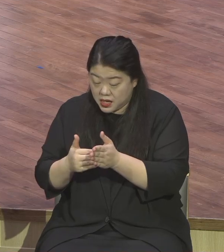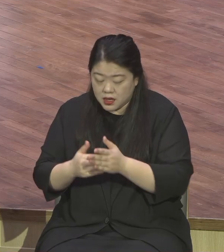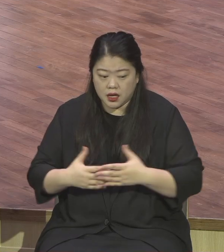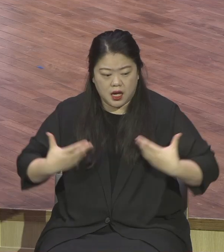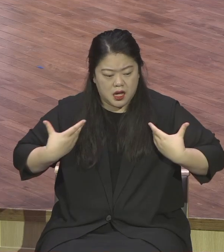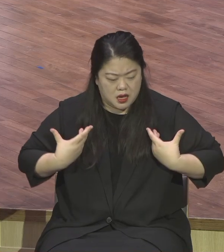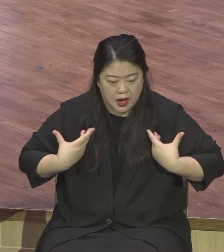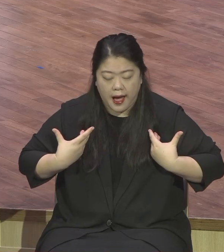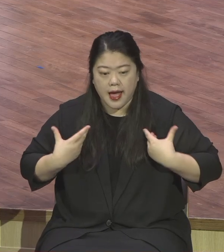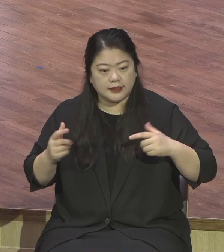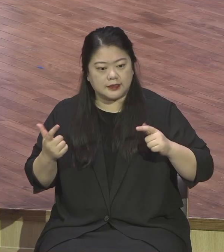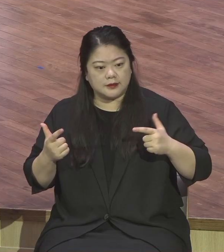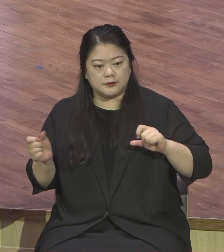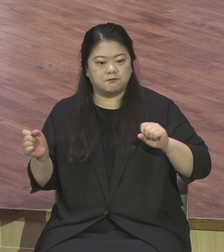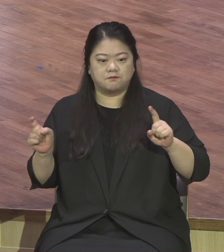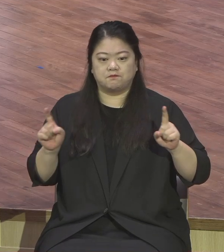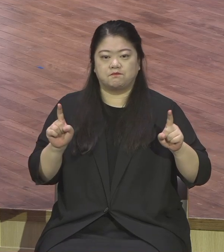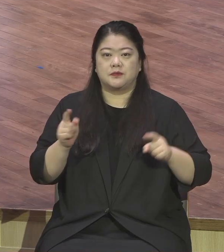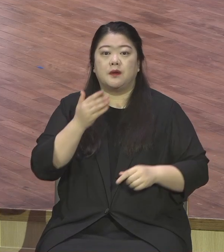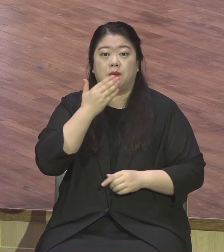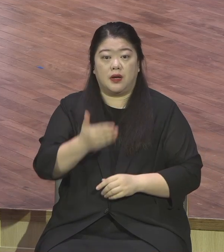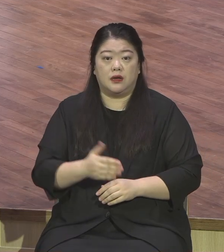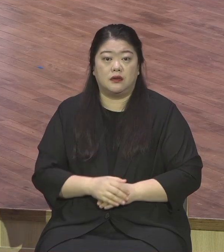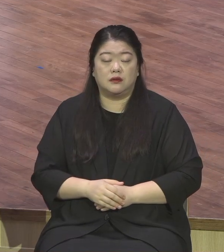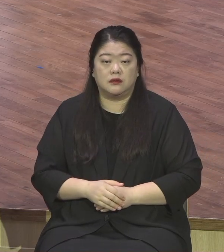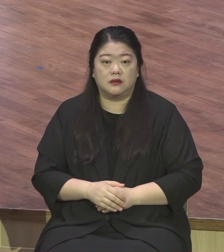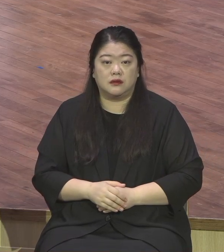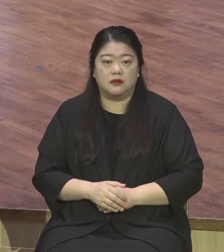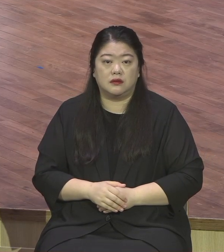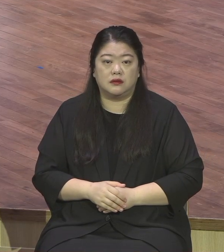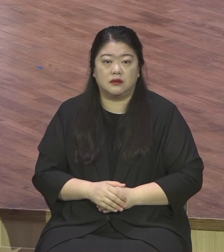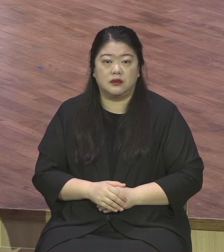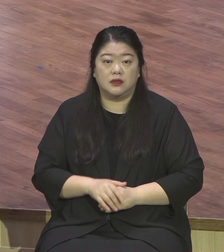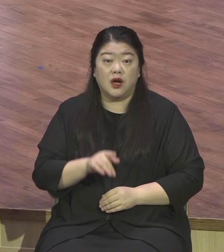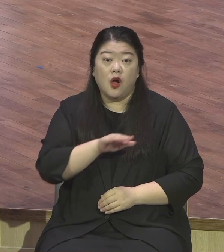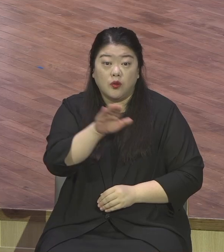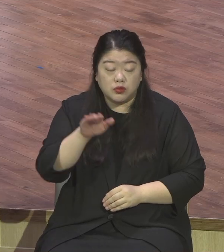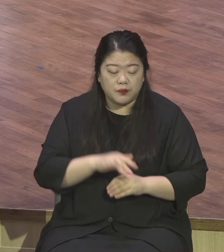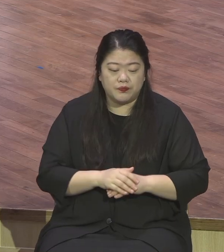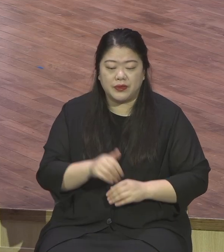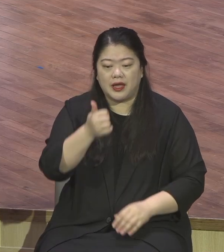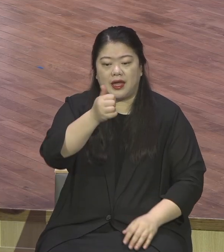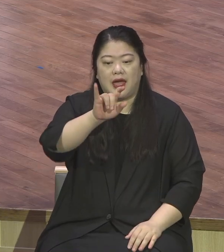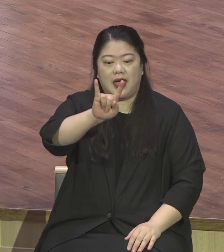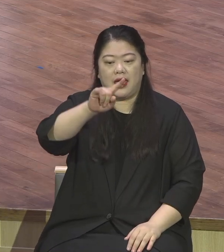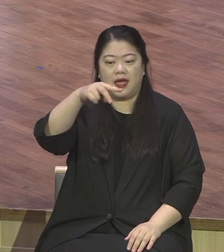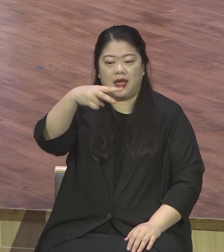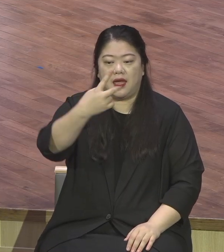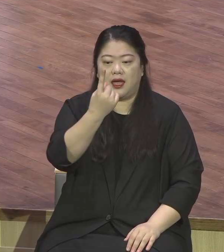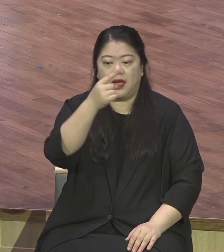보금이 좌절의 뭐요? 해독제다 이 말이에요. 좌절을 해 있는, 포기해 있는.